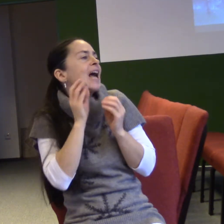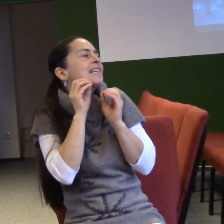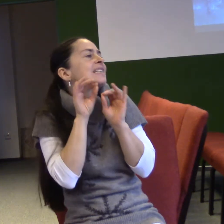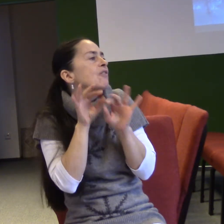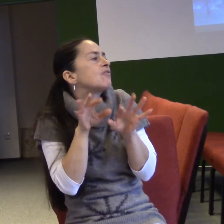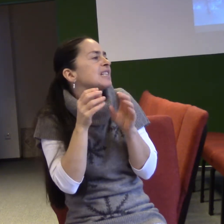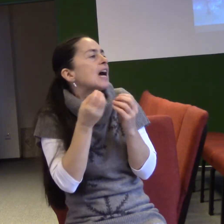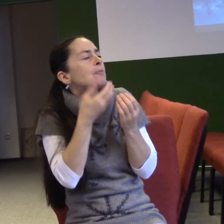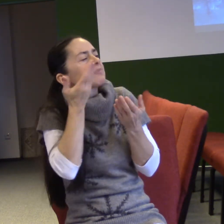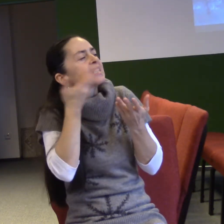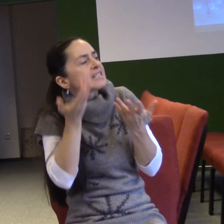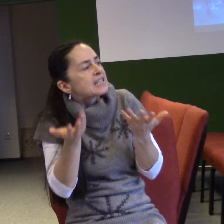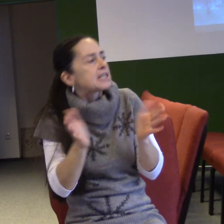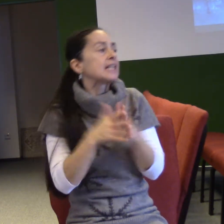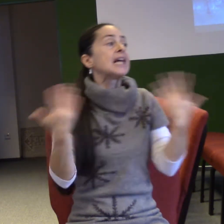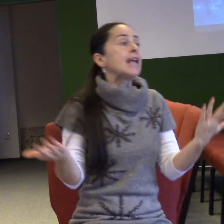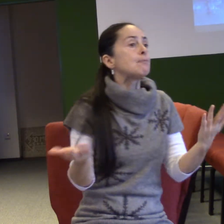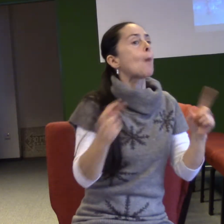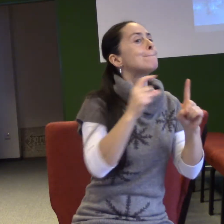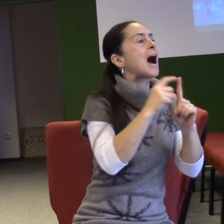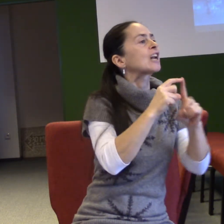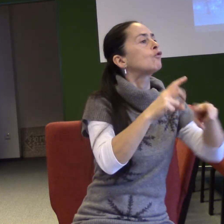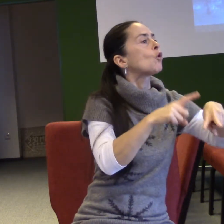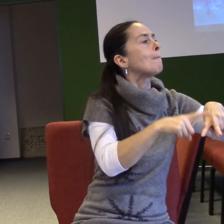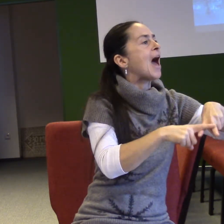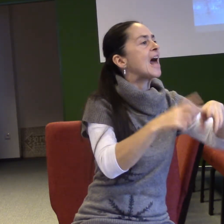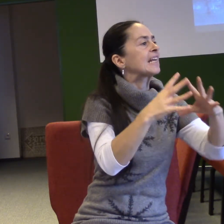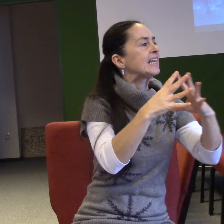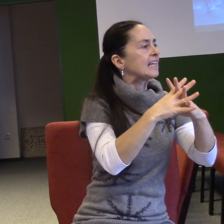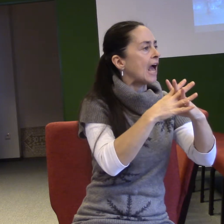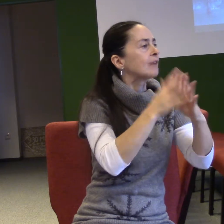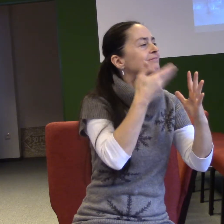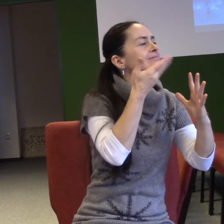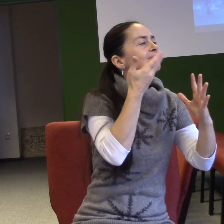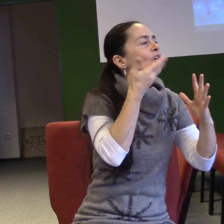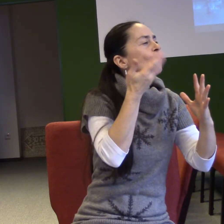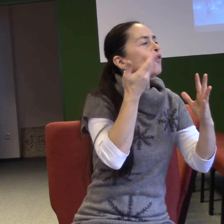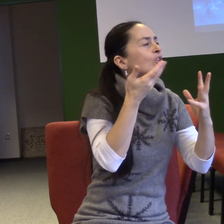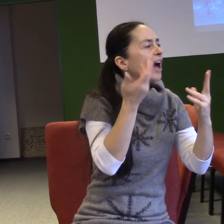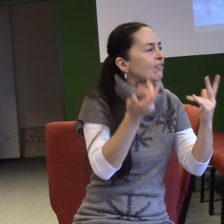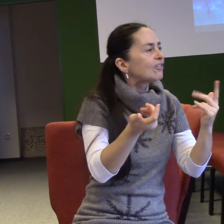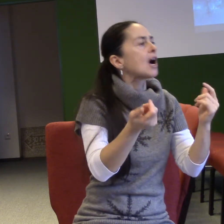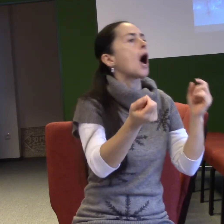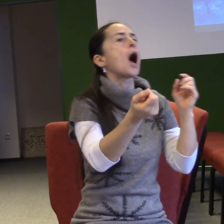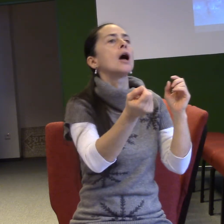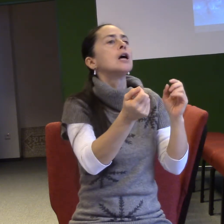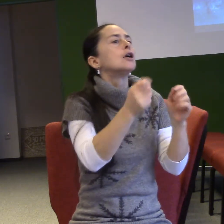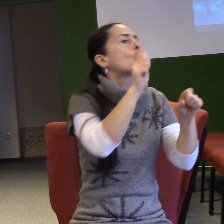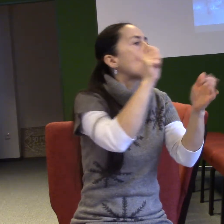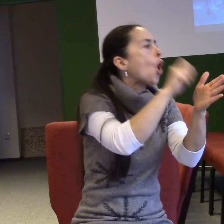se s někým neznámým, tak ten člověk to ucítí. Pokud jezdíte jako popeláři na takových těch, jak to kluci si vždycky přeji, přeji,